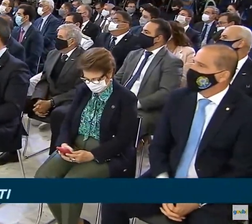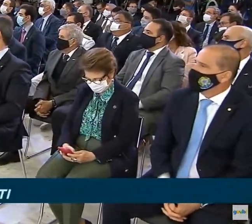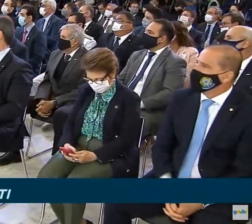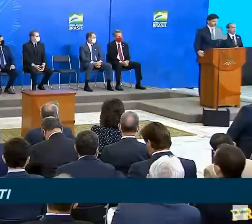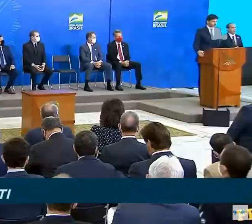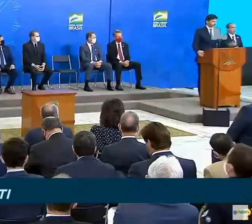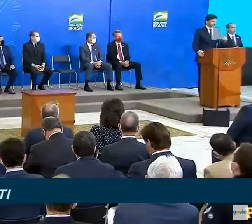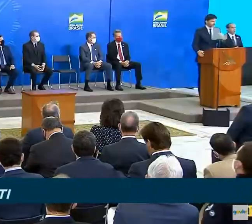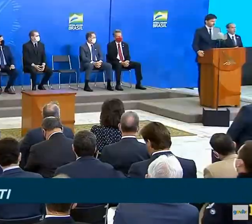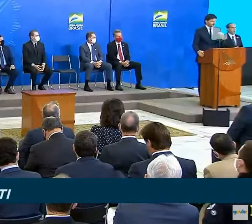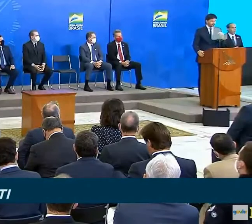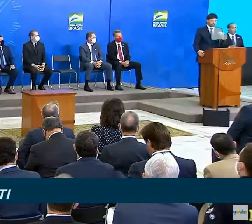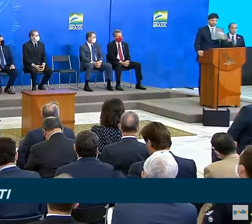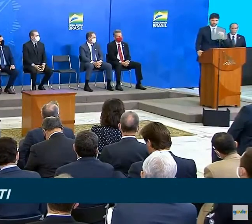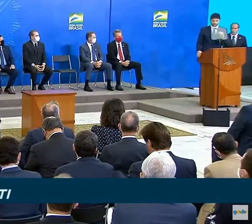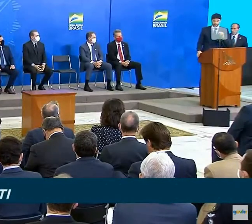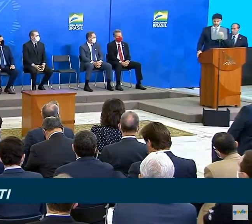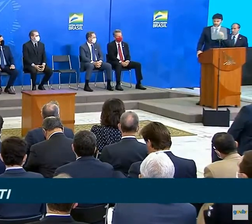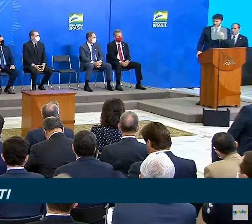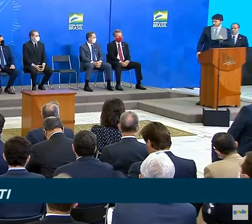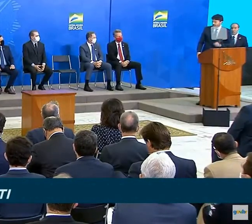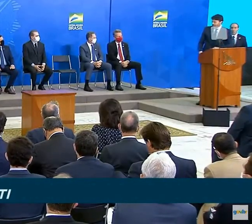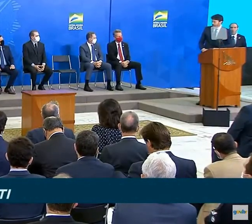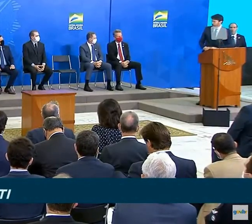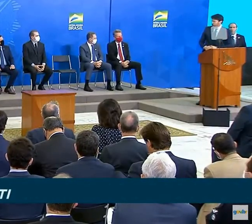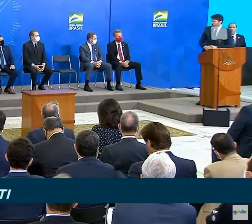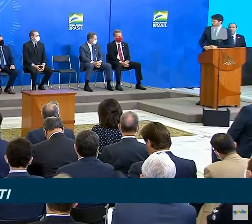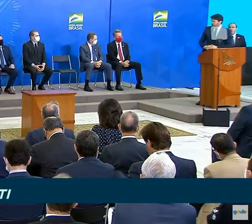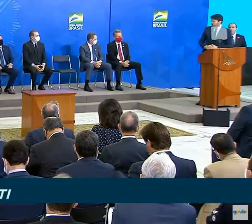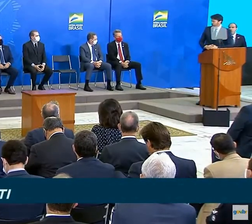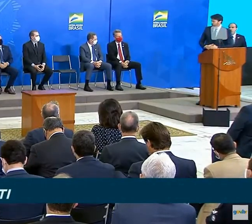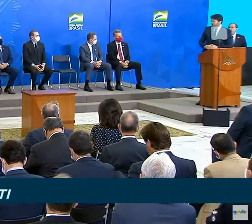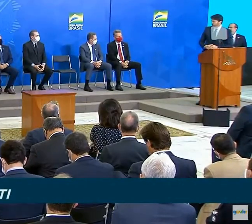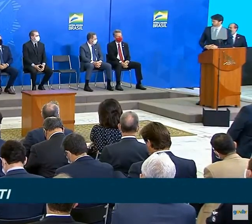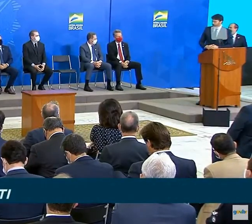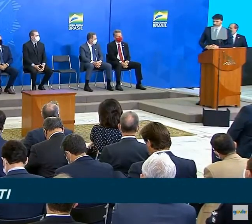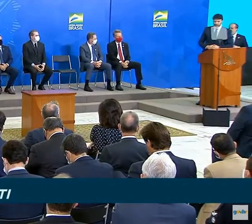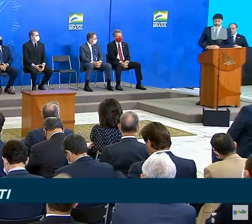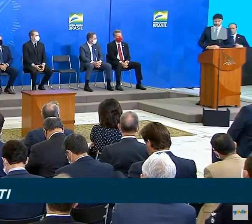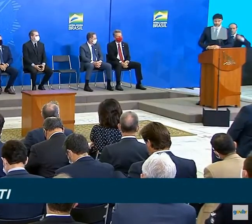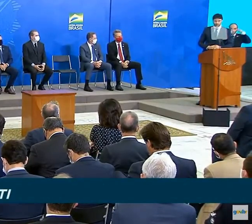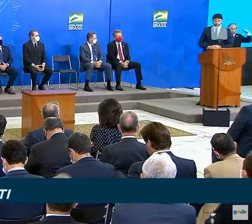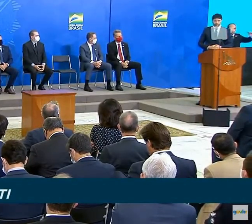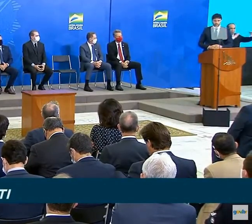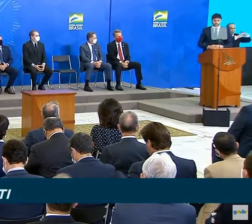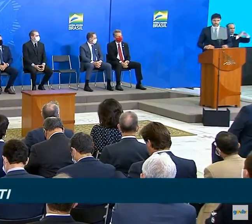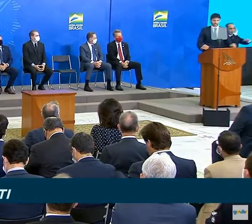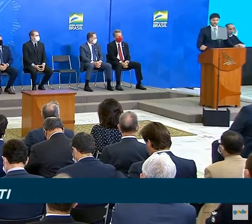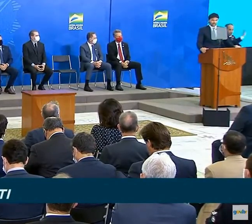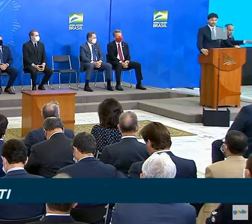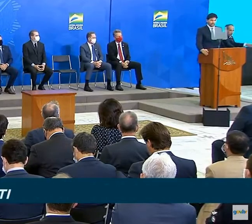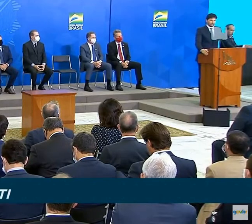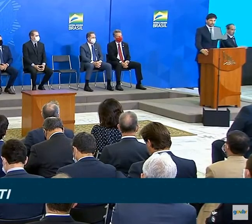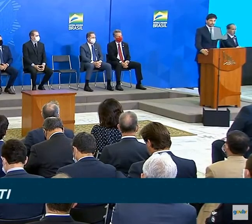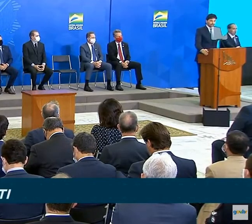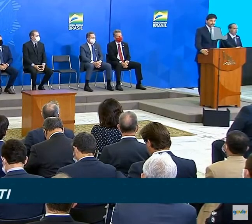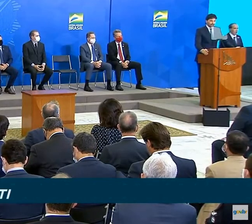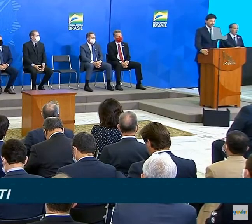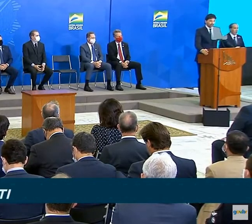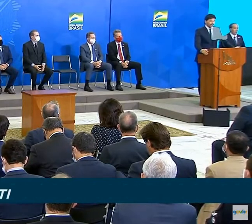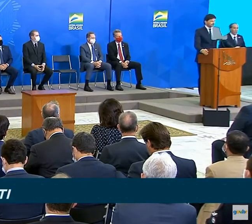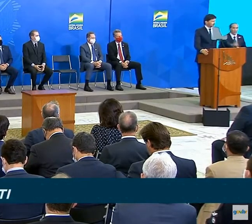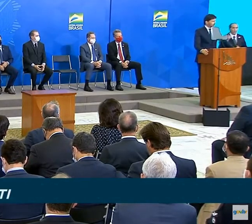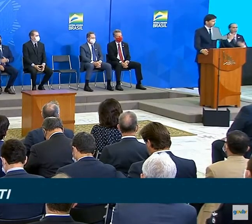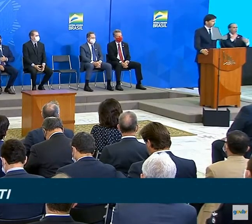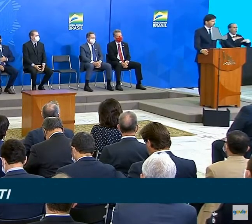O senhor é um inovador na comunicação direta. O senhor fala